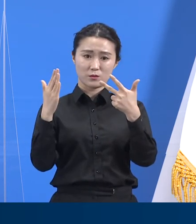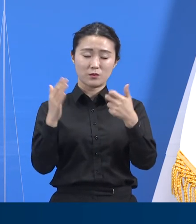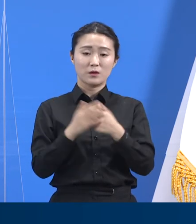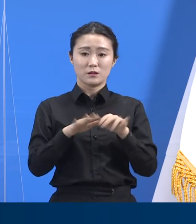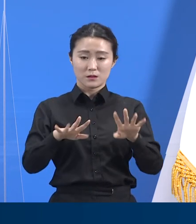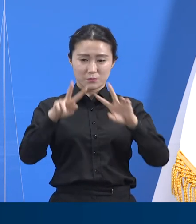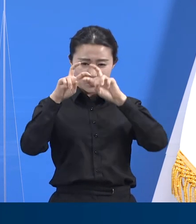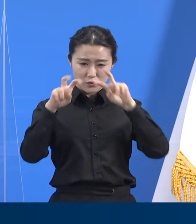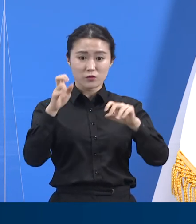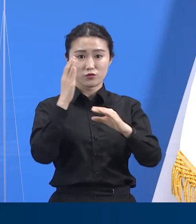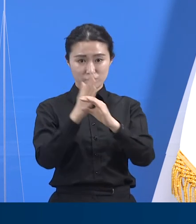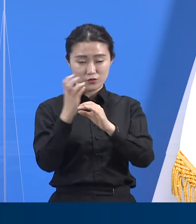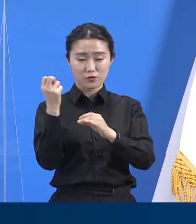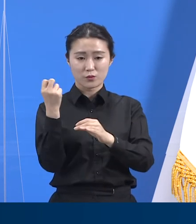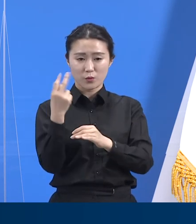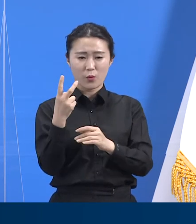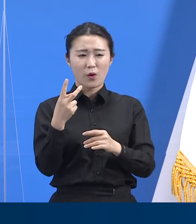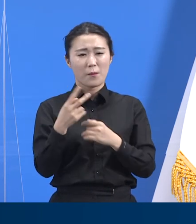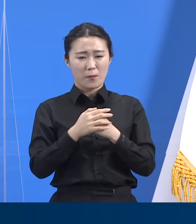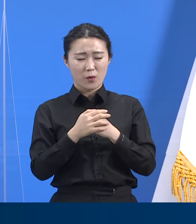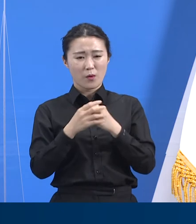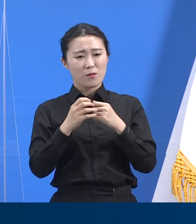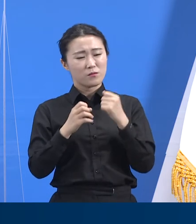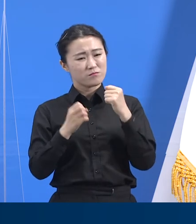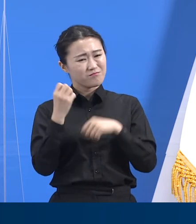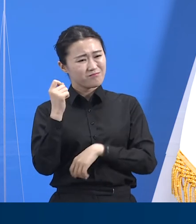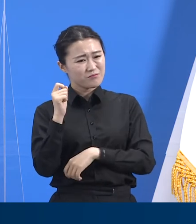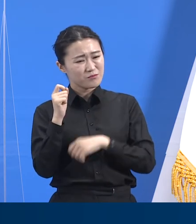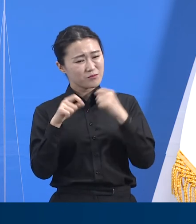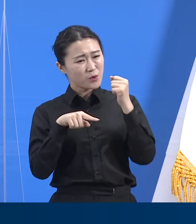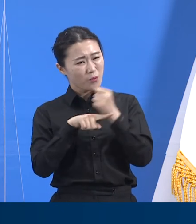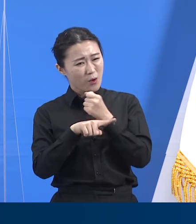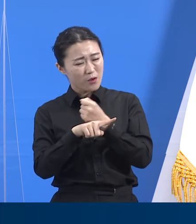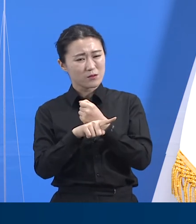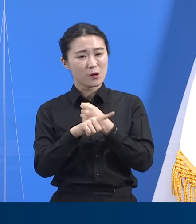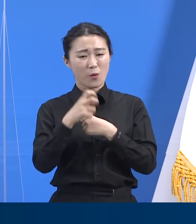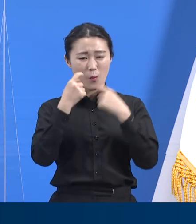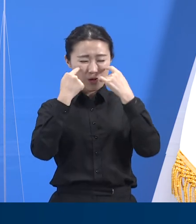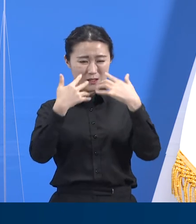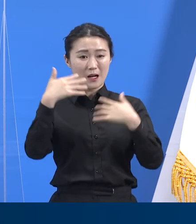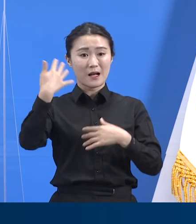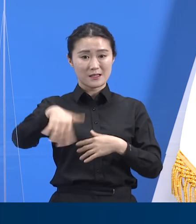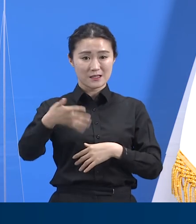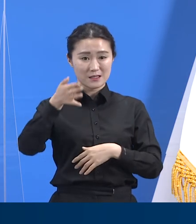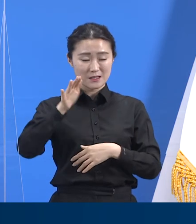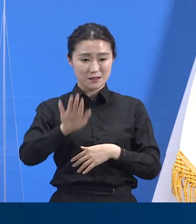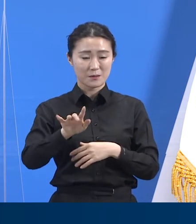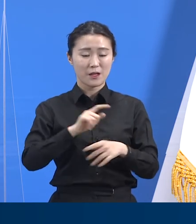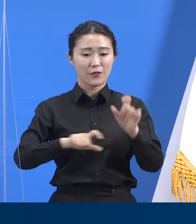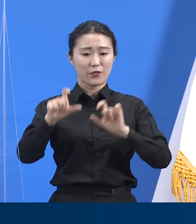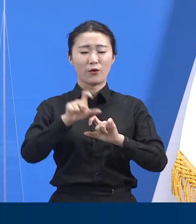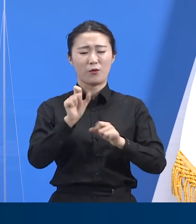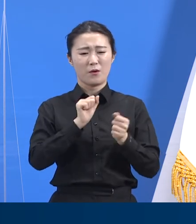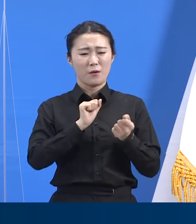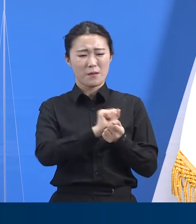근거가 명확하지는 않지만 이 지역의 감염 확산이 빨라진 요인 중 하나일 가능성은 있습니다.